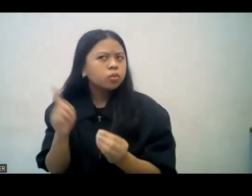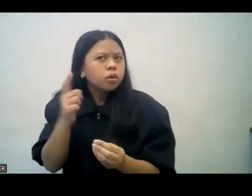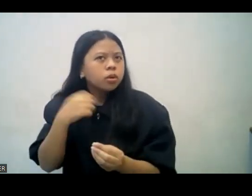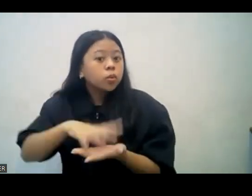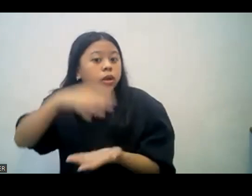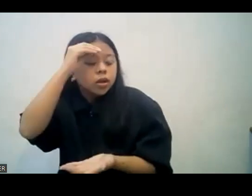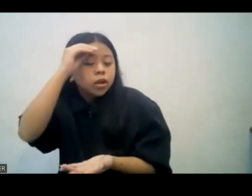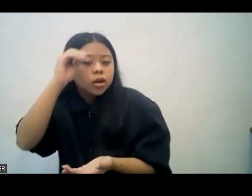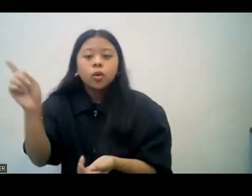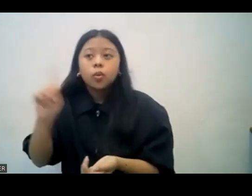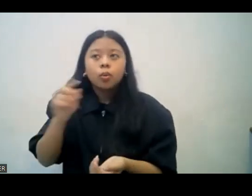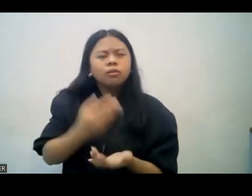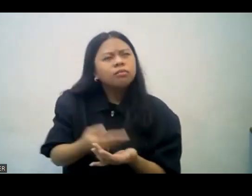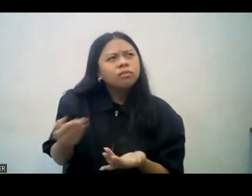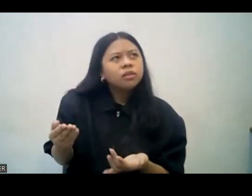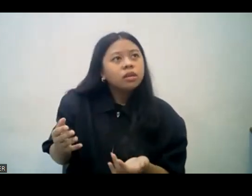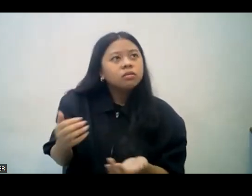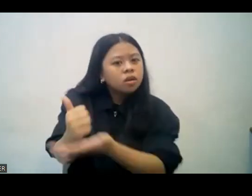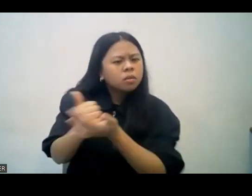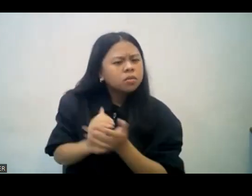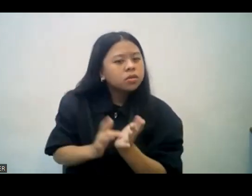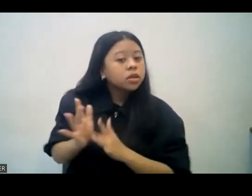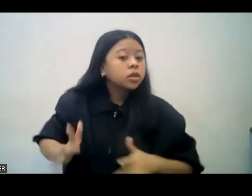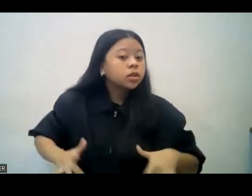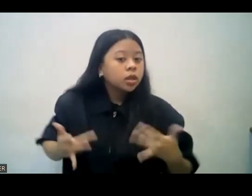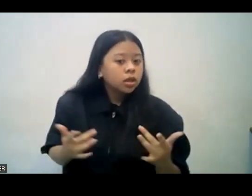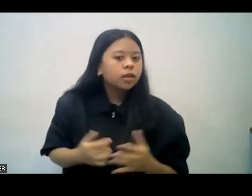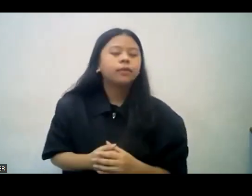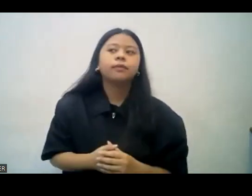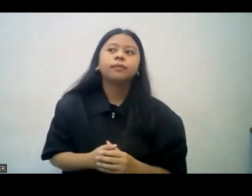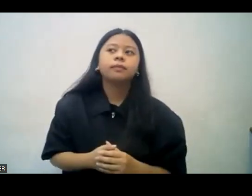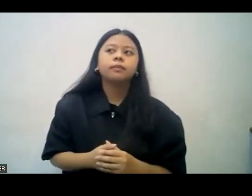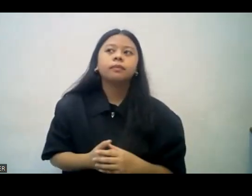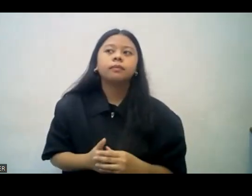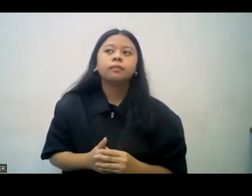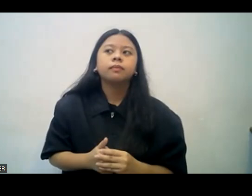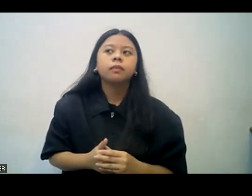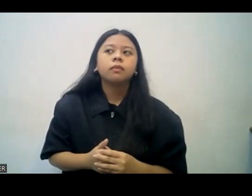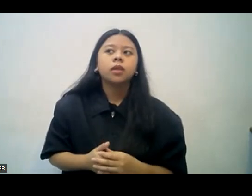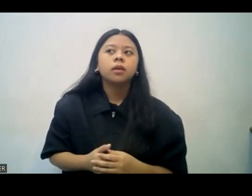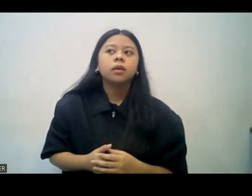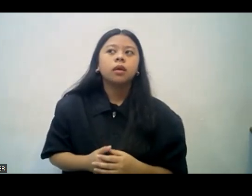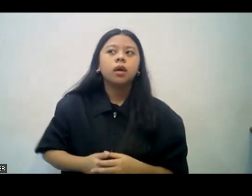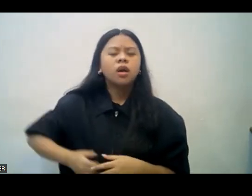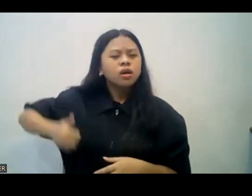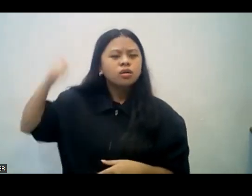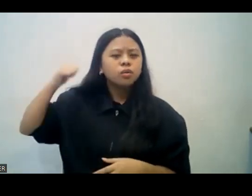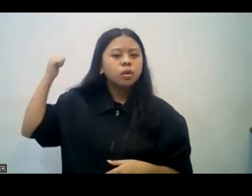natutunan o ano yung mga bagay na nakakatulong sa ating buhay kristyano. Somebody can accept this advice. Somebody doesn't like to this